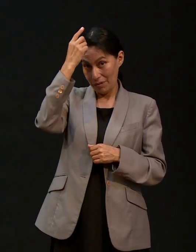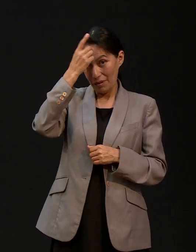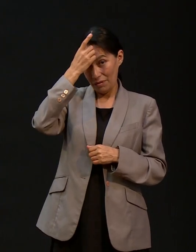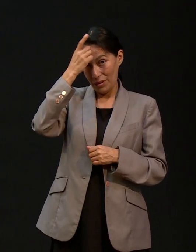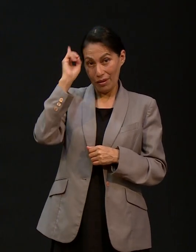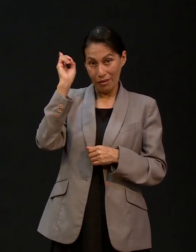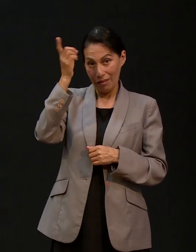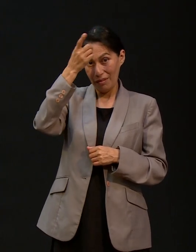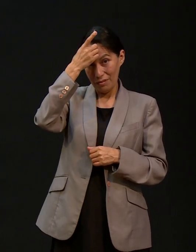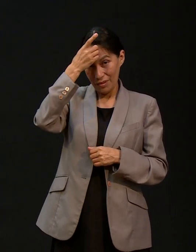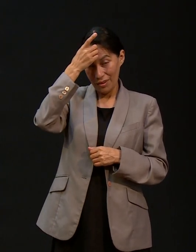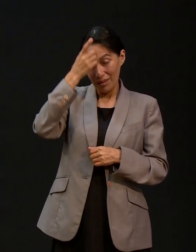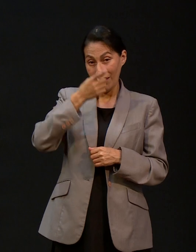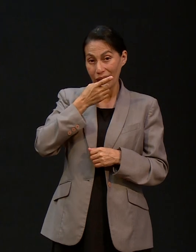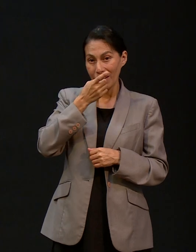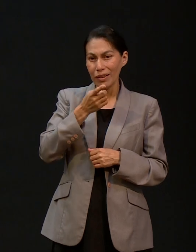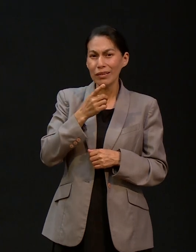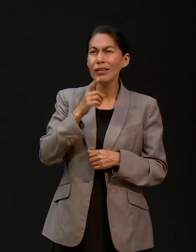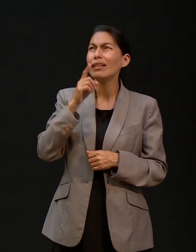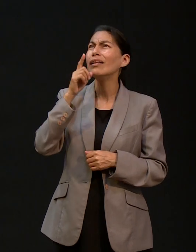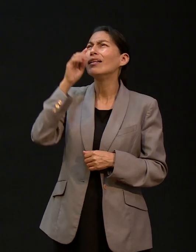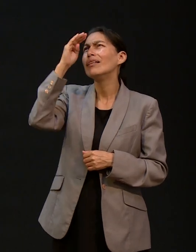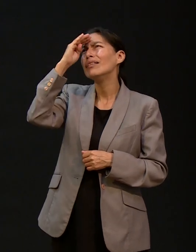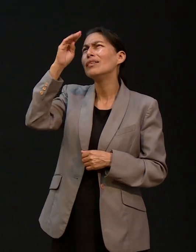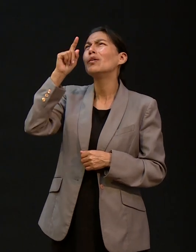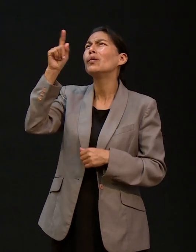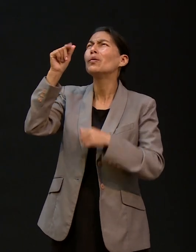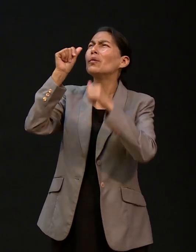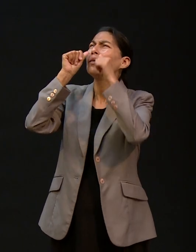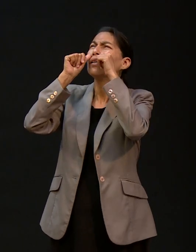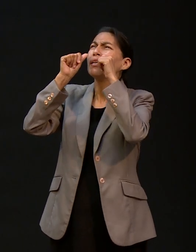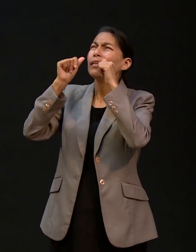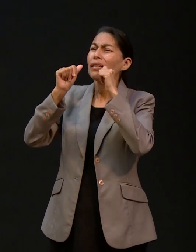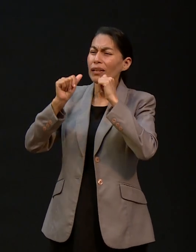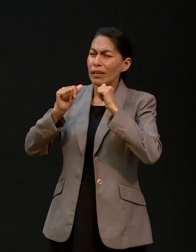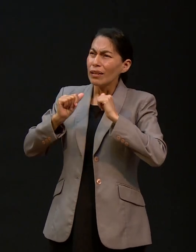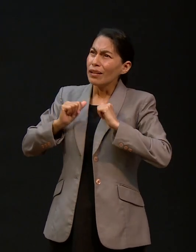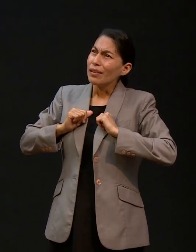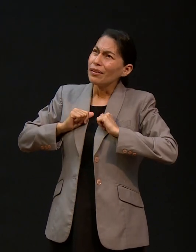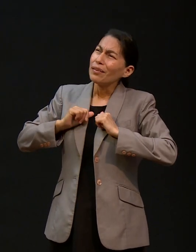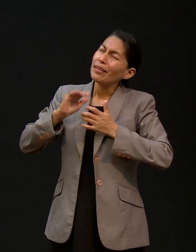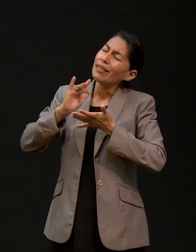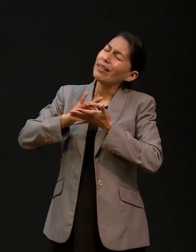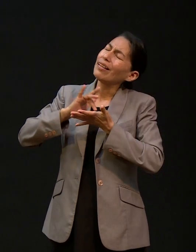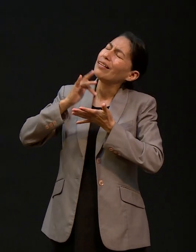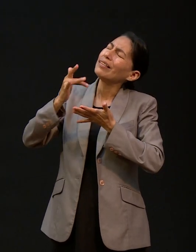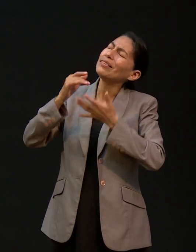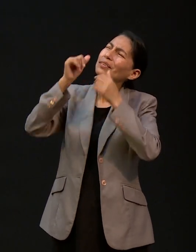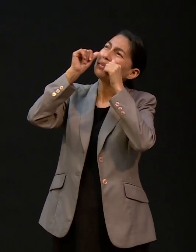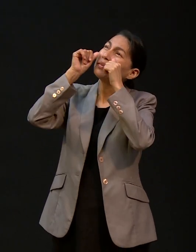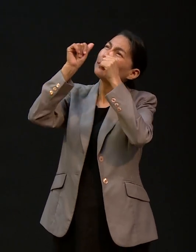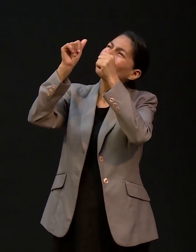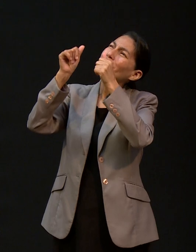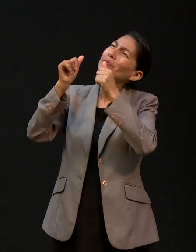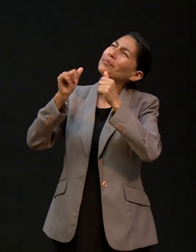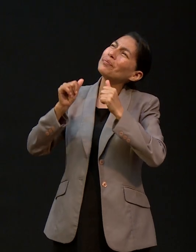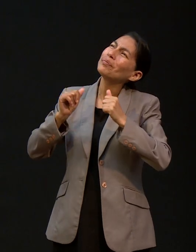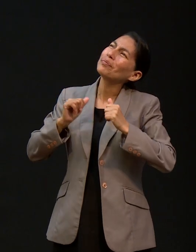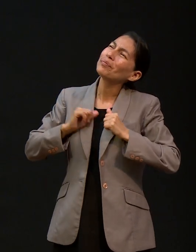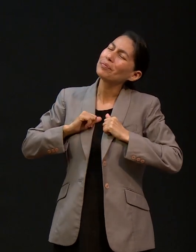siempre a la expectativa, atento a escuchar mi voz y mi palabra. Y eso, pues, a través, ¿verdad?, de los años